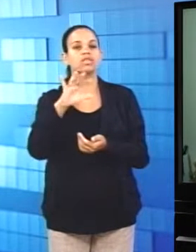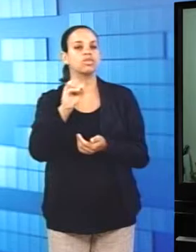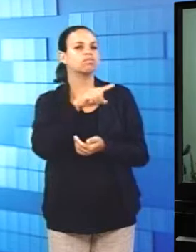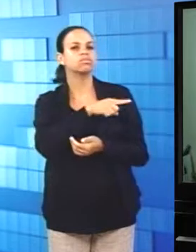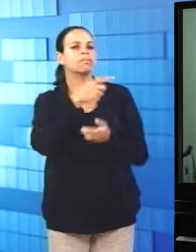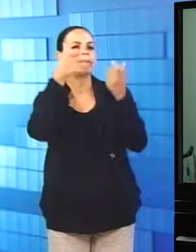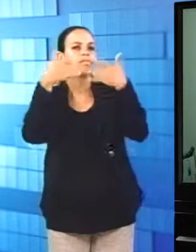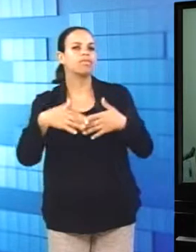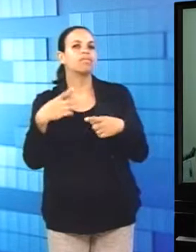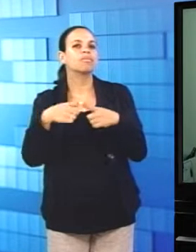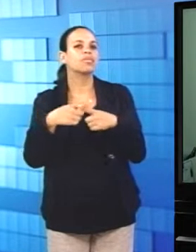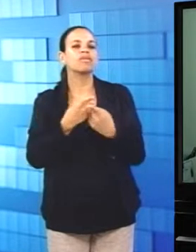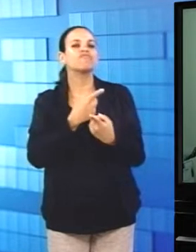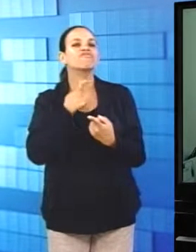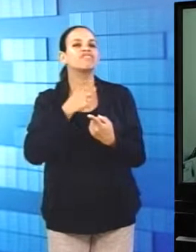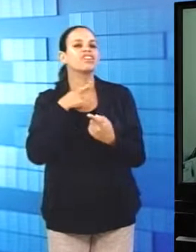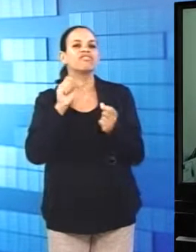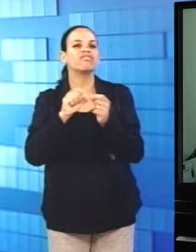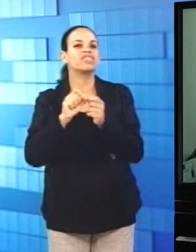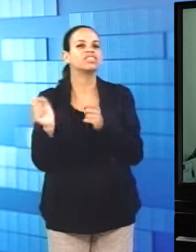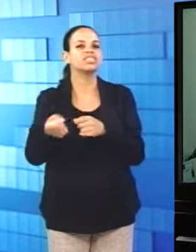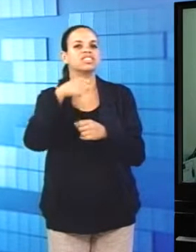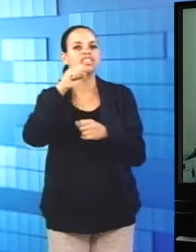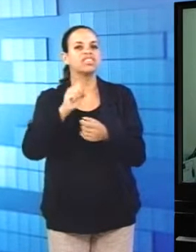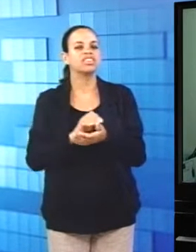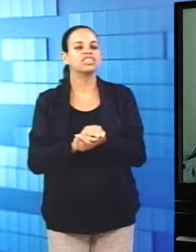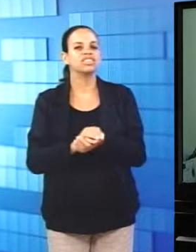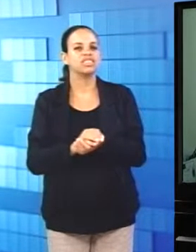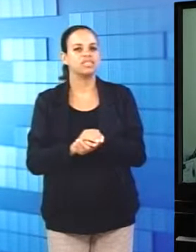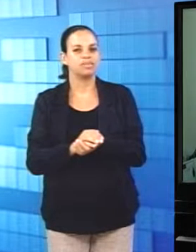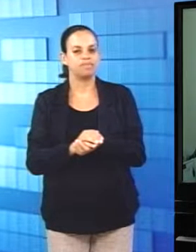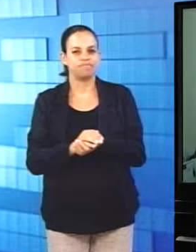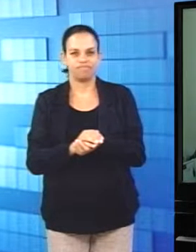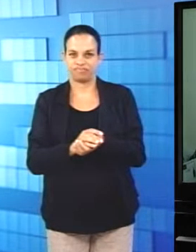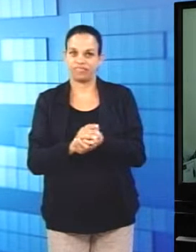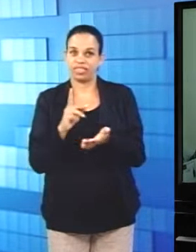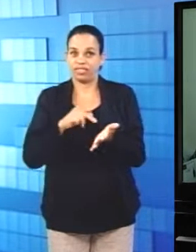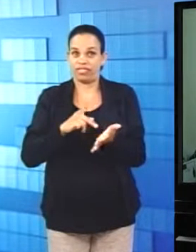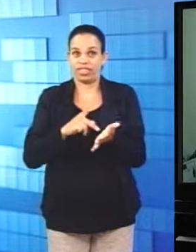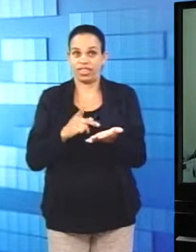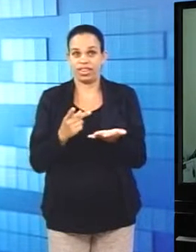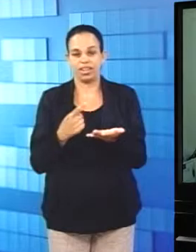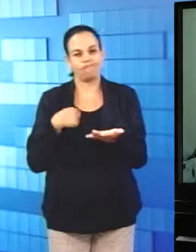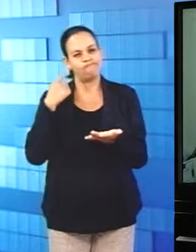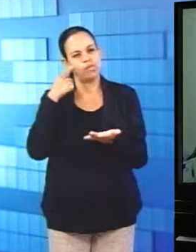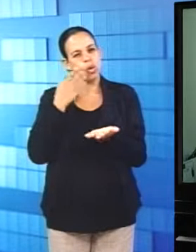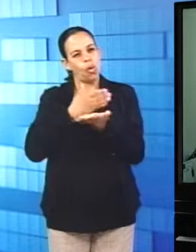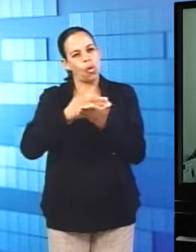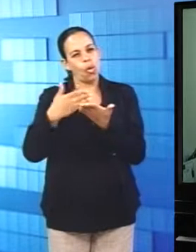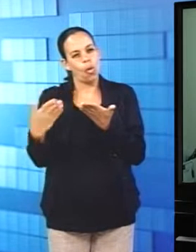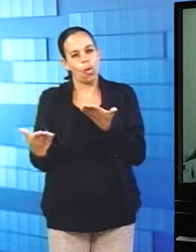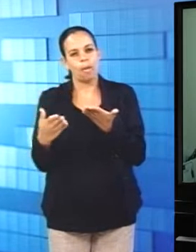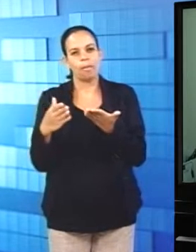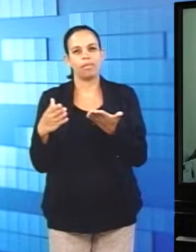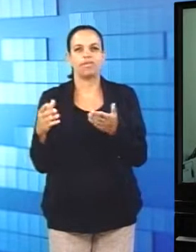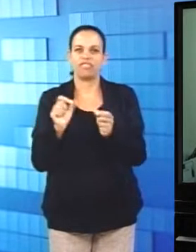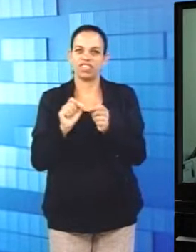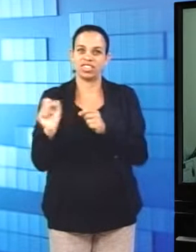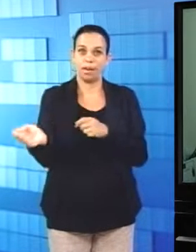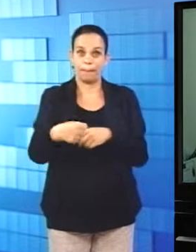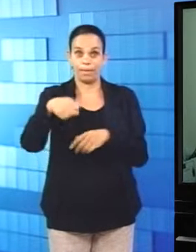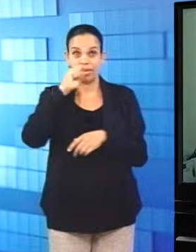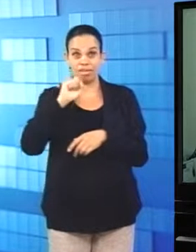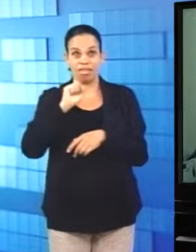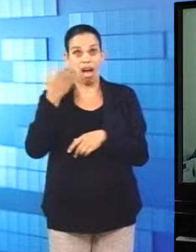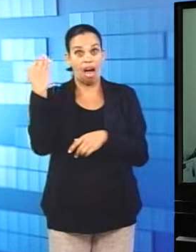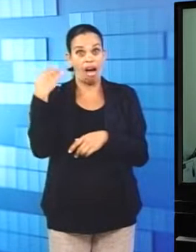vocês resolveram entrar nesse ramo da cerveja, que é um hobby para vocês. Sim, na verdade, gente começou nesse universo da cerveja através